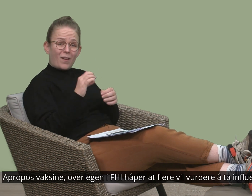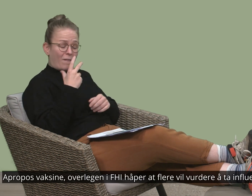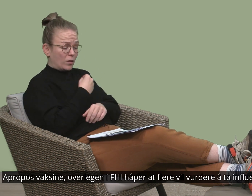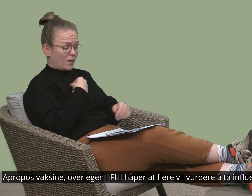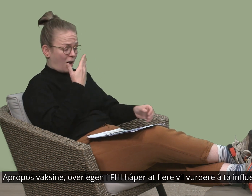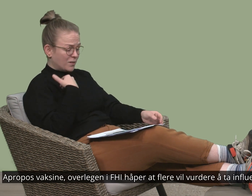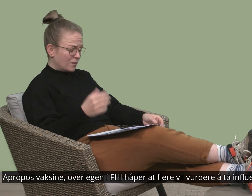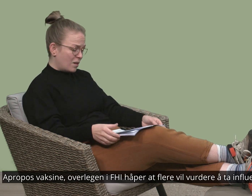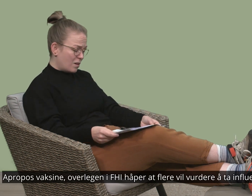Apropos vaksine.